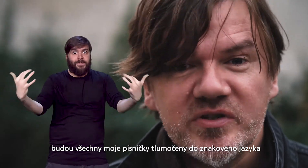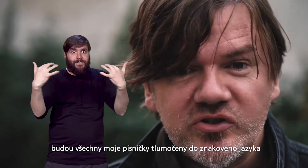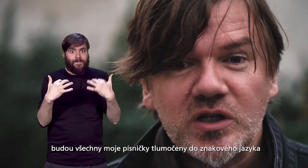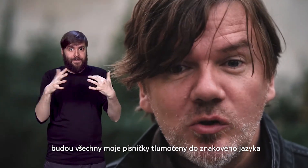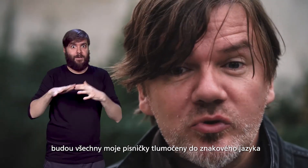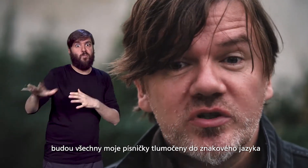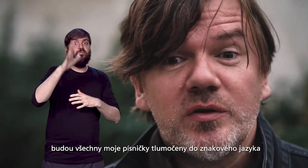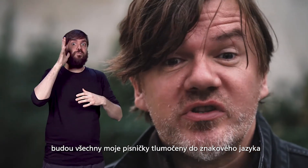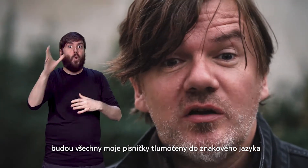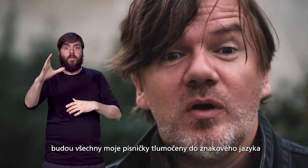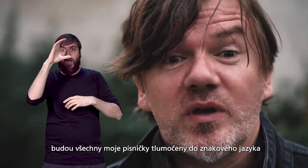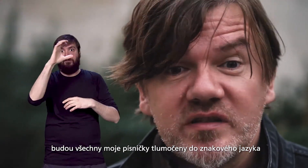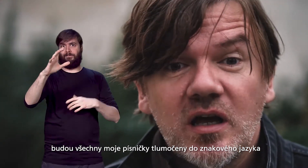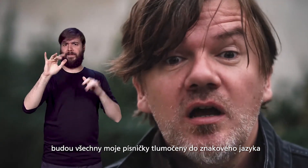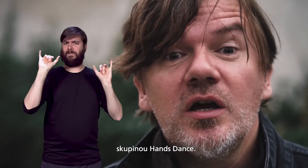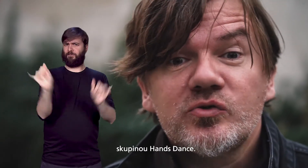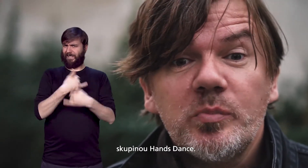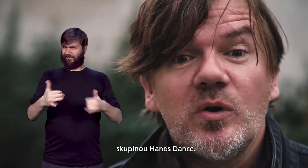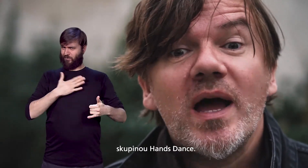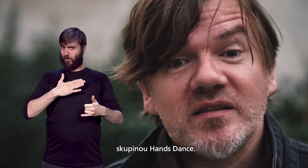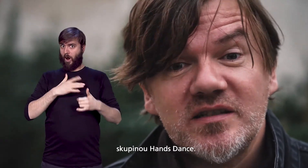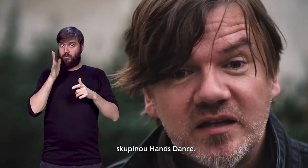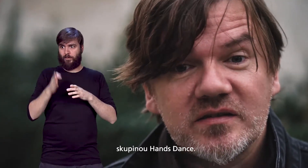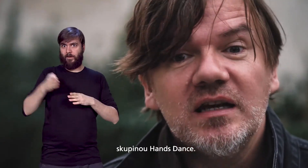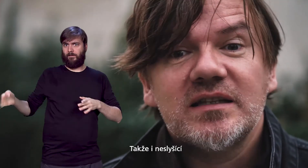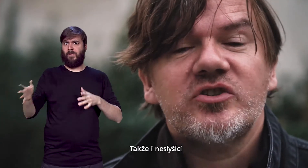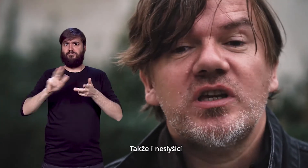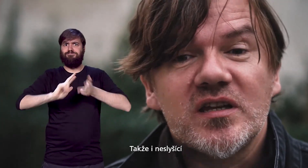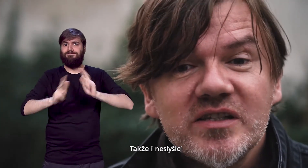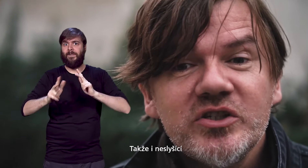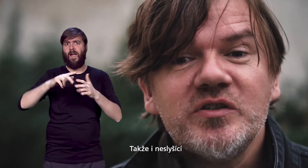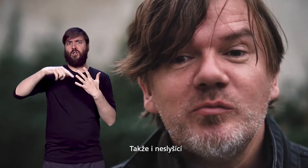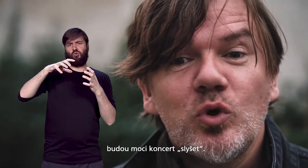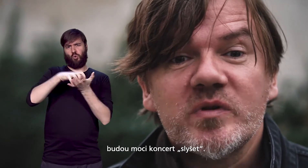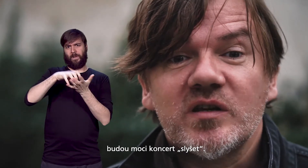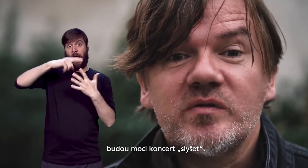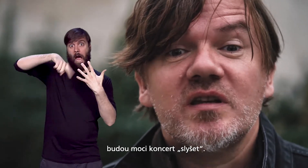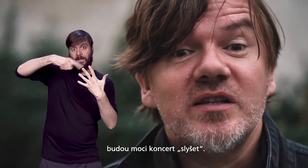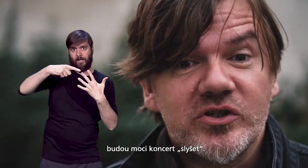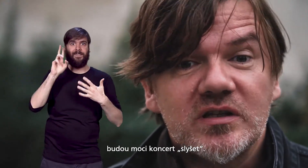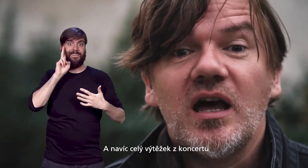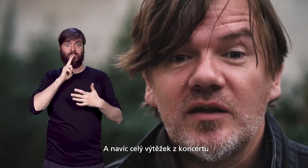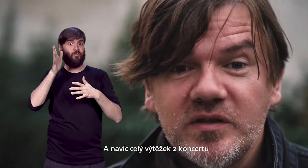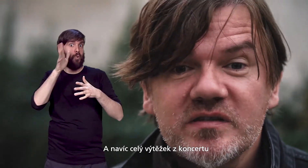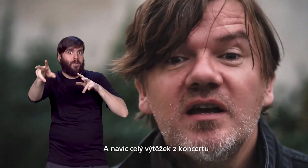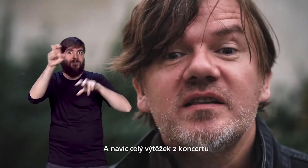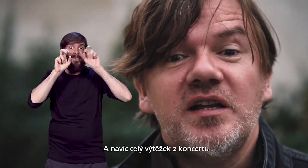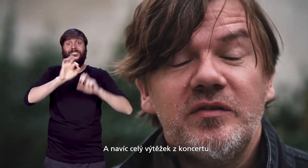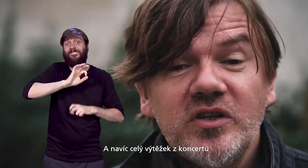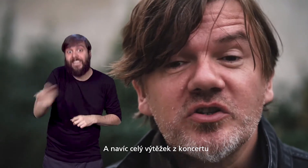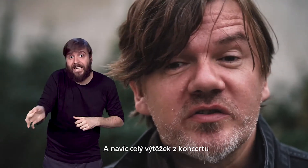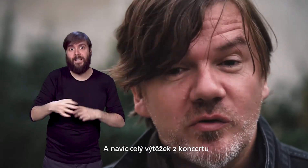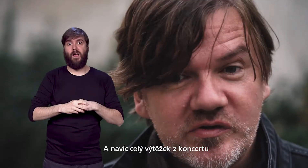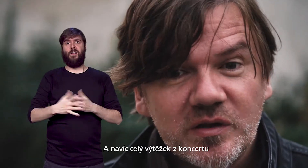všechny moje písničky tlumočeny do znakového jazyka skupinou Hands Dance, takže i neslyšící budou moci koncert slyšet. A navíc